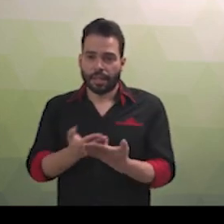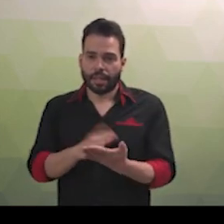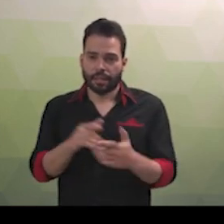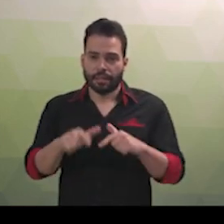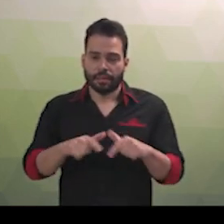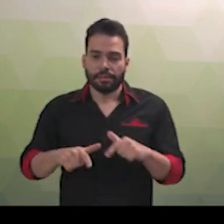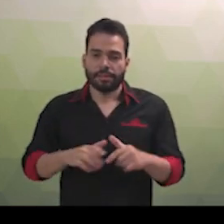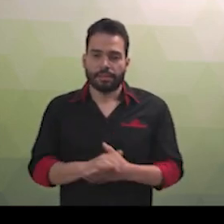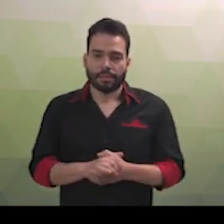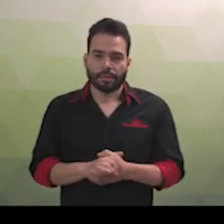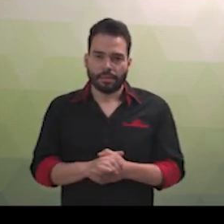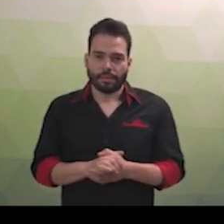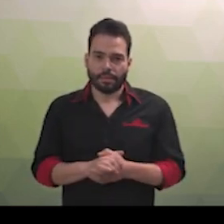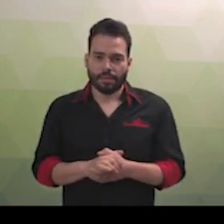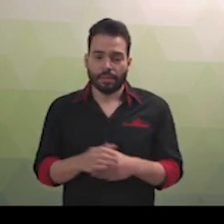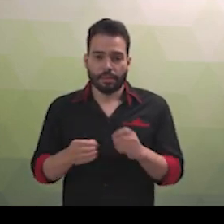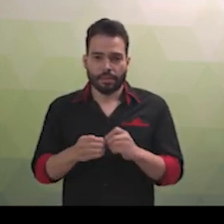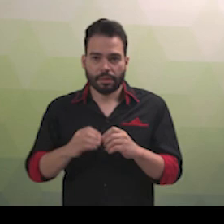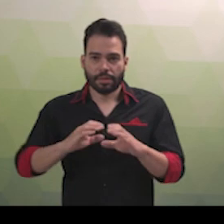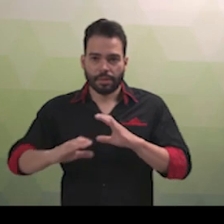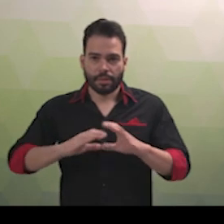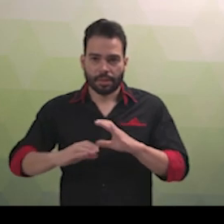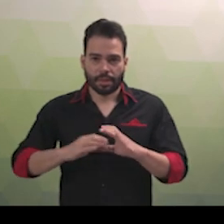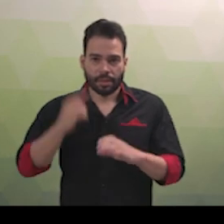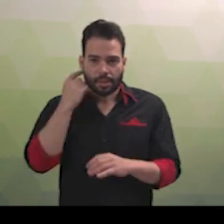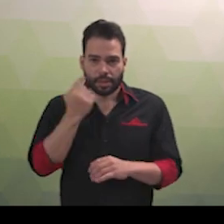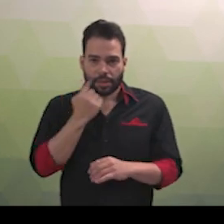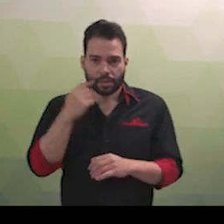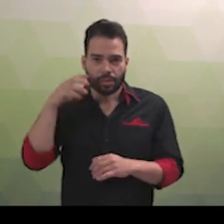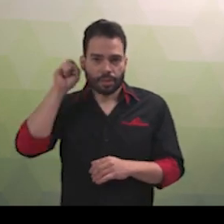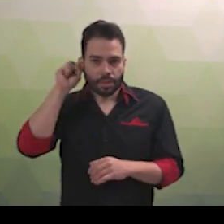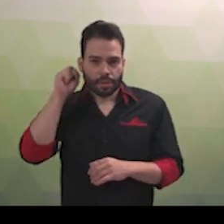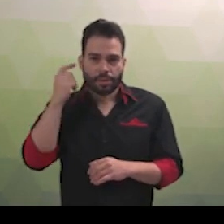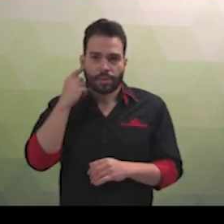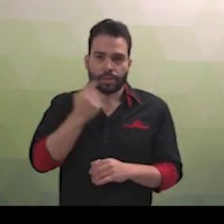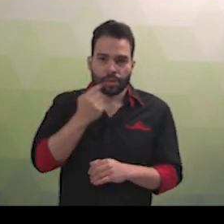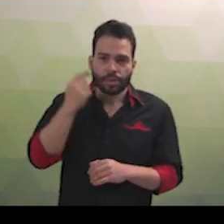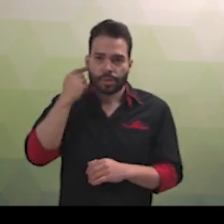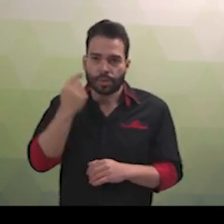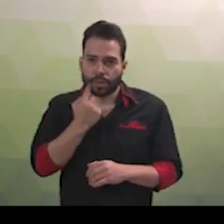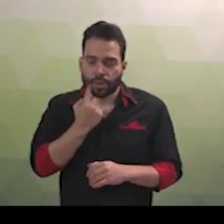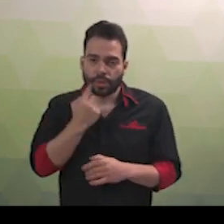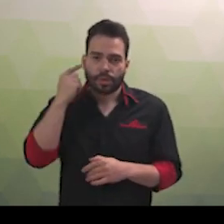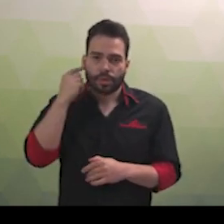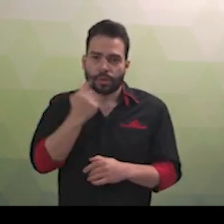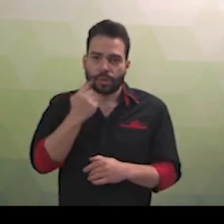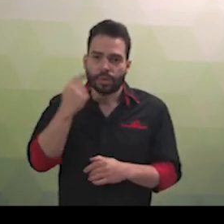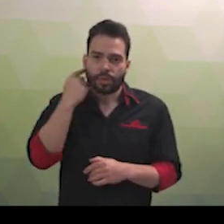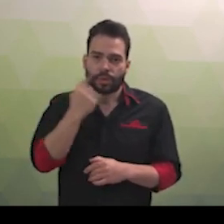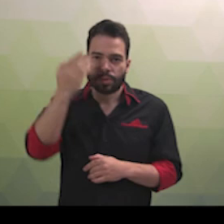cegos e ouvintes, por meio da Libras, para a língua oral e vice-versa. Interpretar em língua brasileira de sinais,